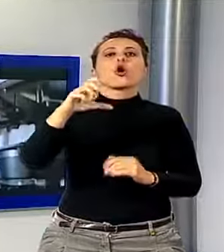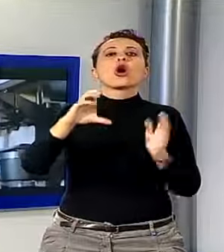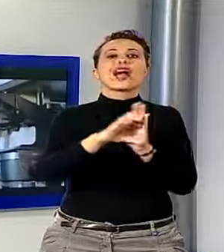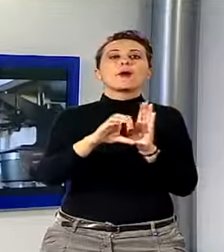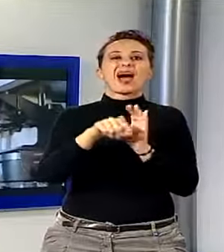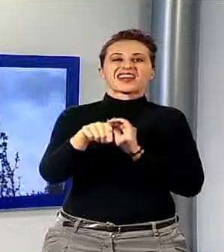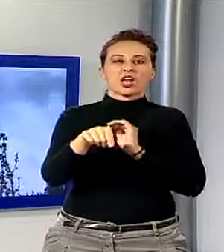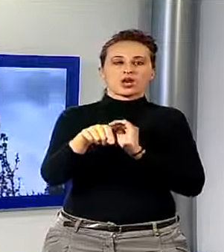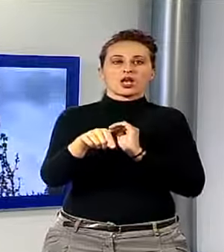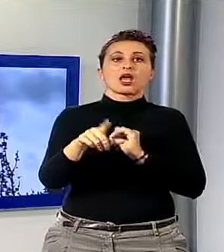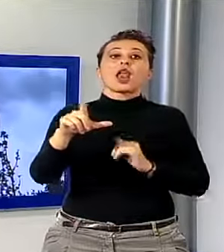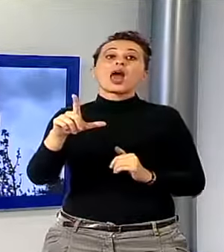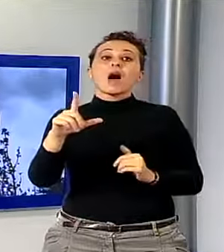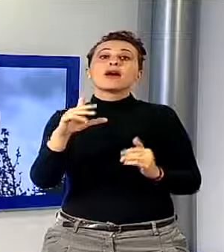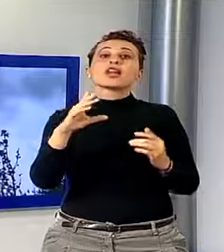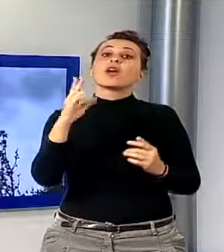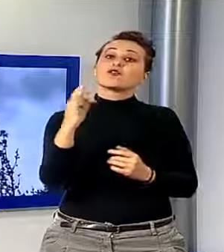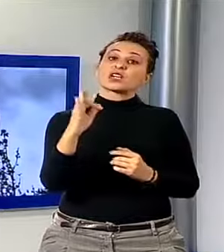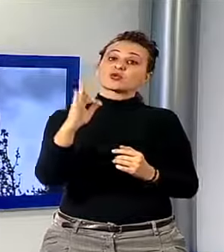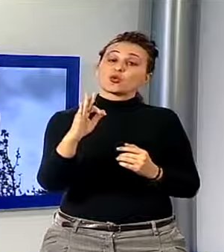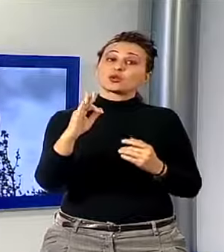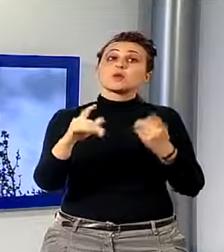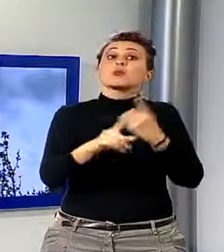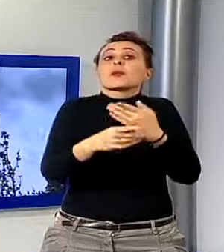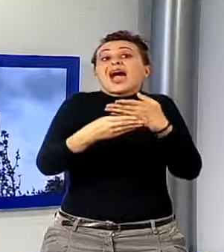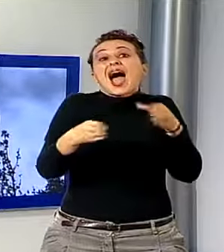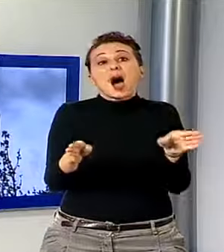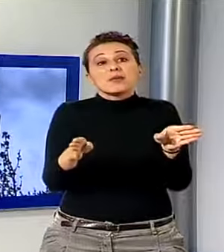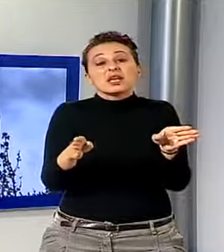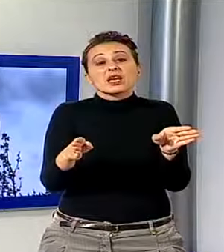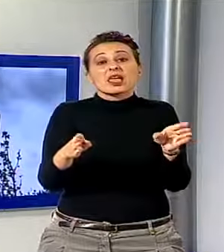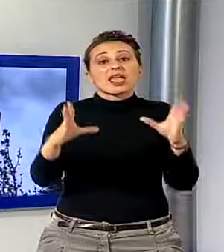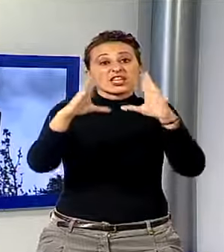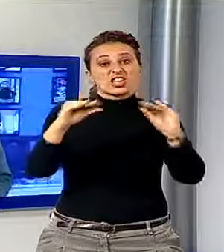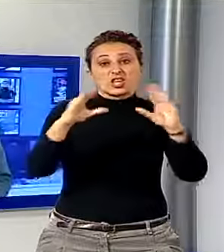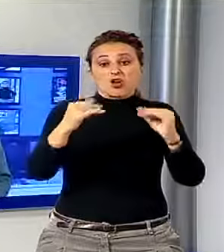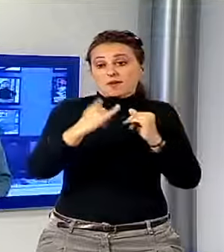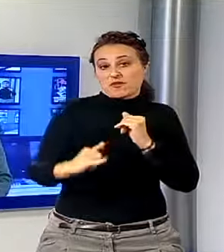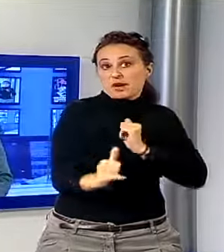comunicato la catena americana, dovrebbe aprire i battenti entro la fine di dicembre.